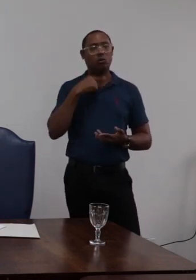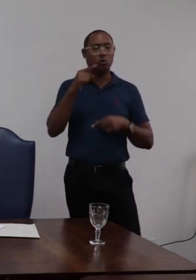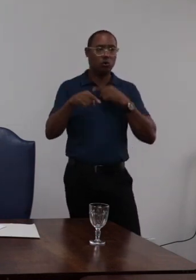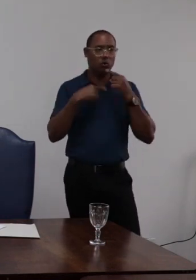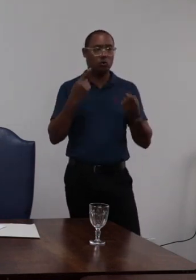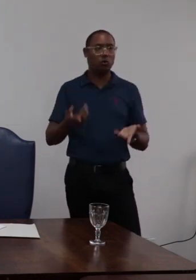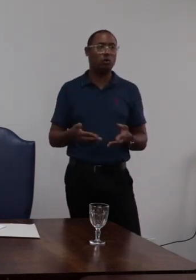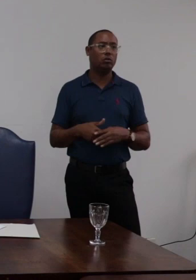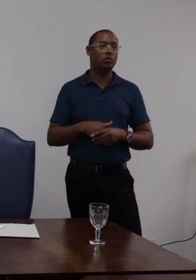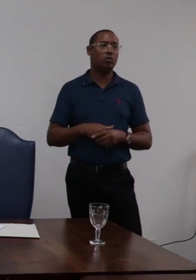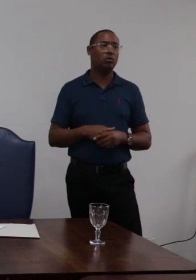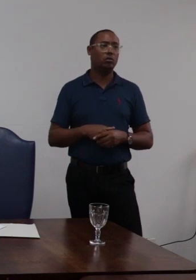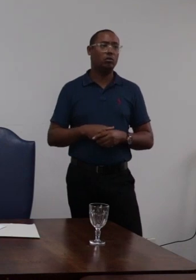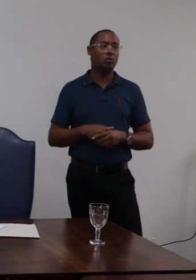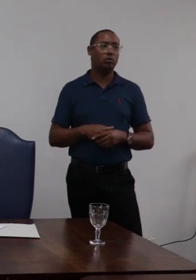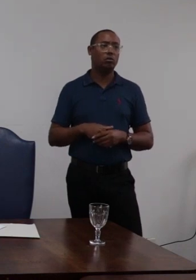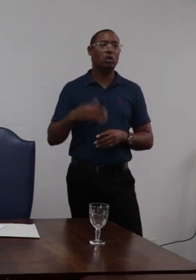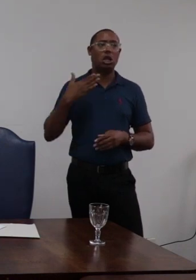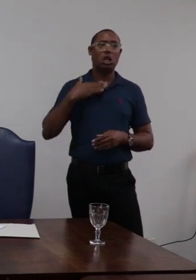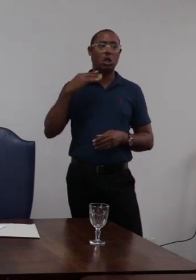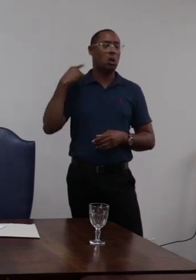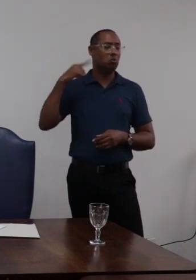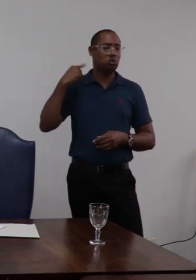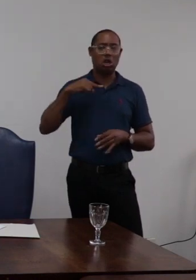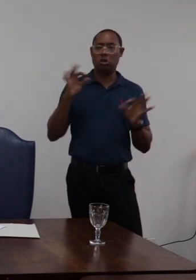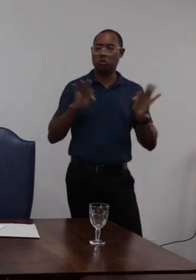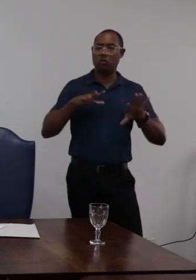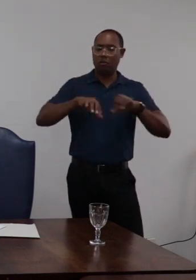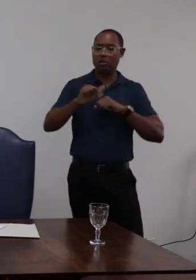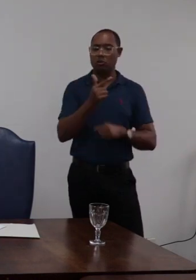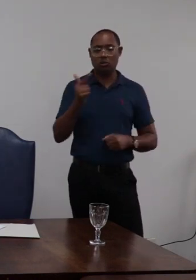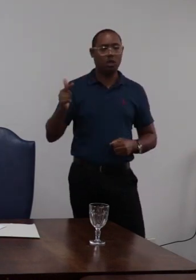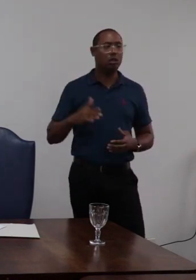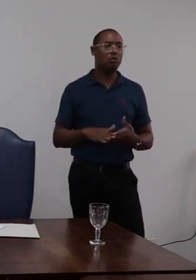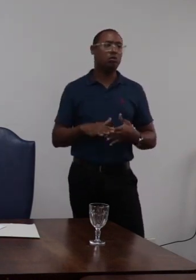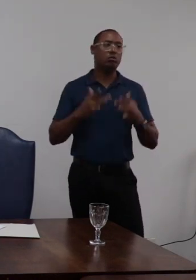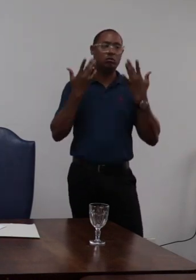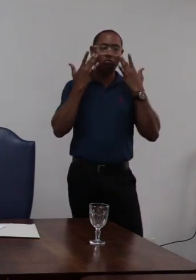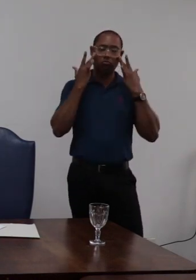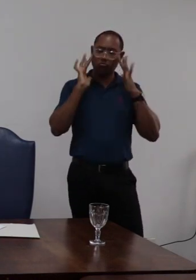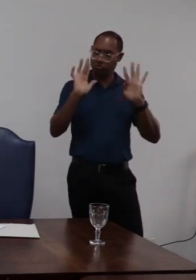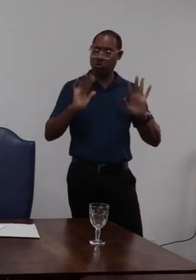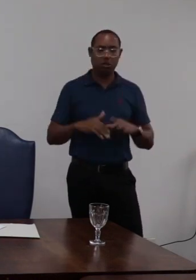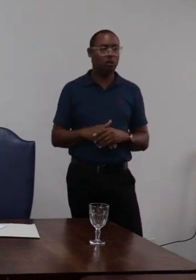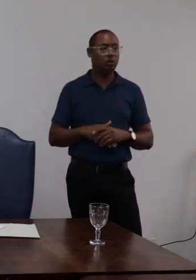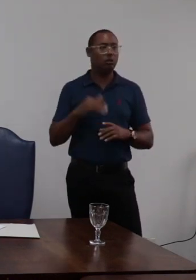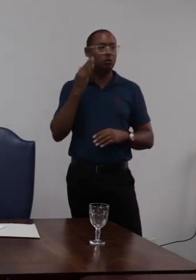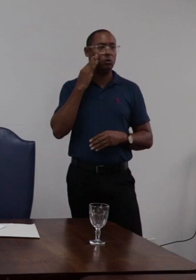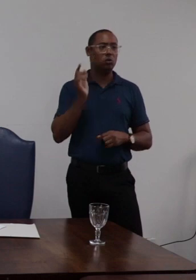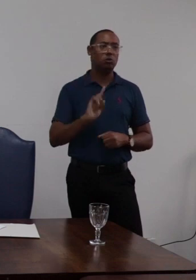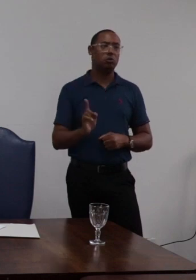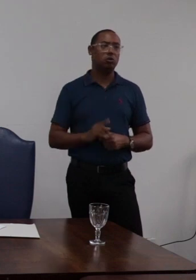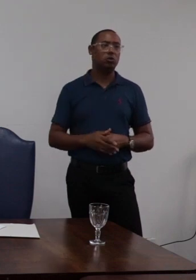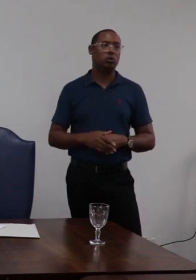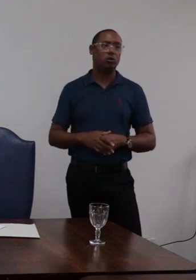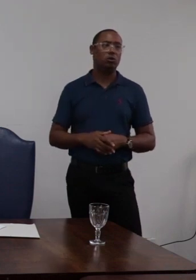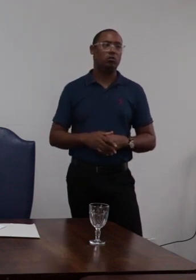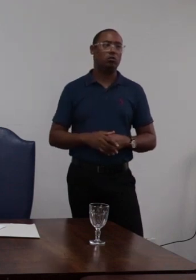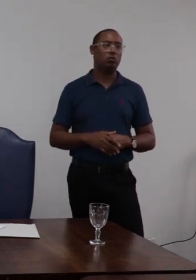partir da interpretação não sou bacharel em direito não tenho formação em direito mas não consigo entender a